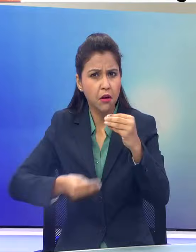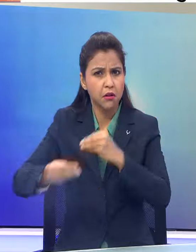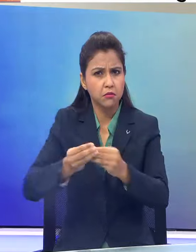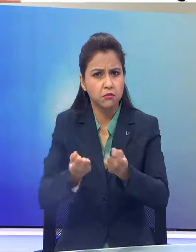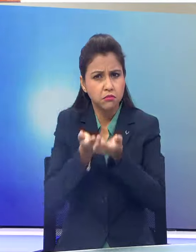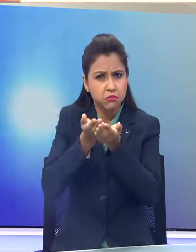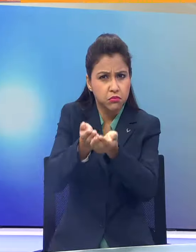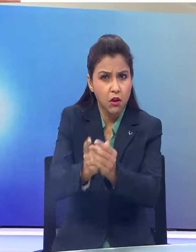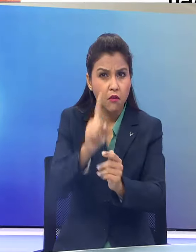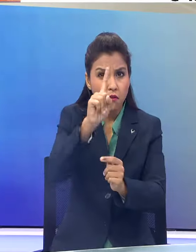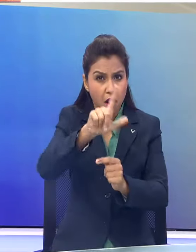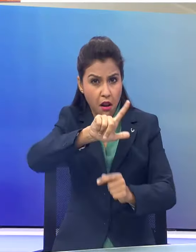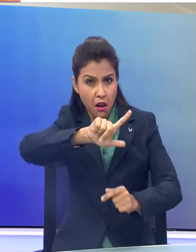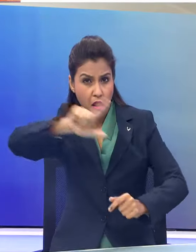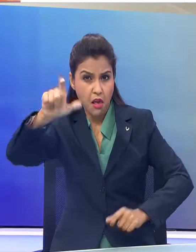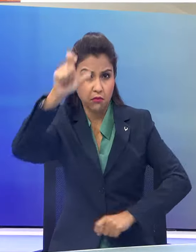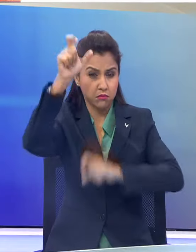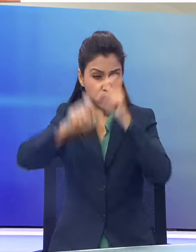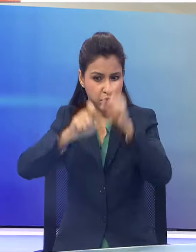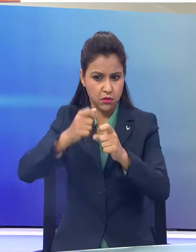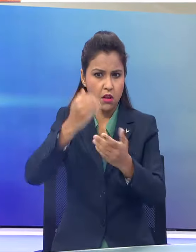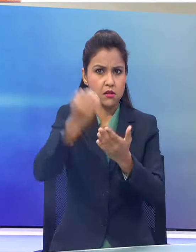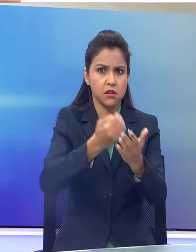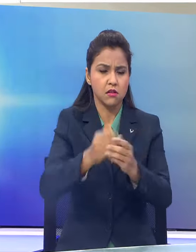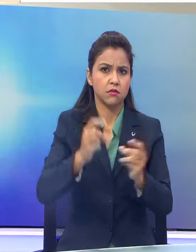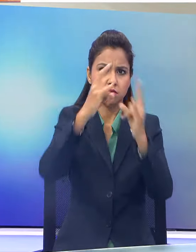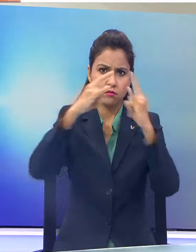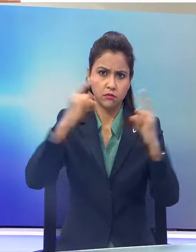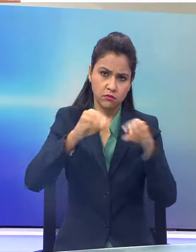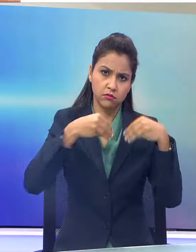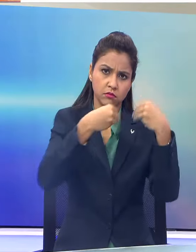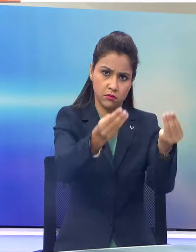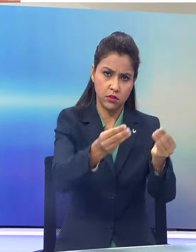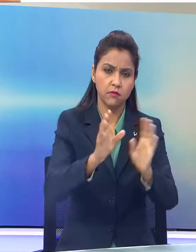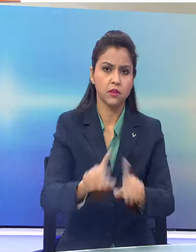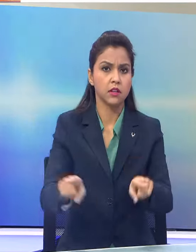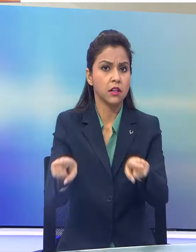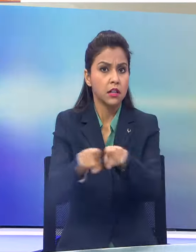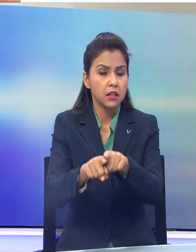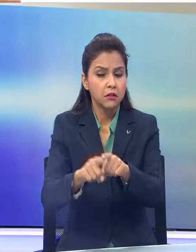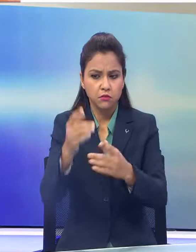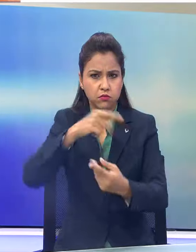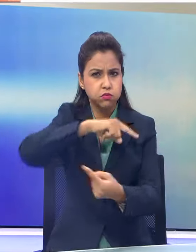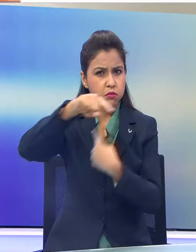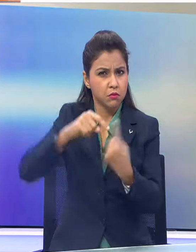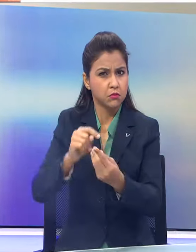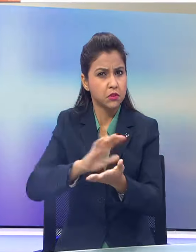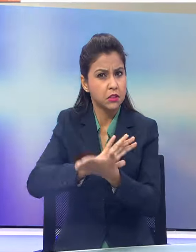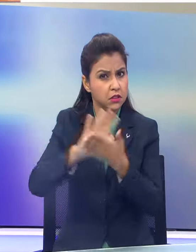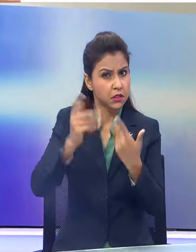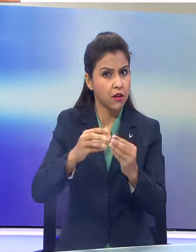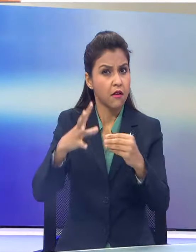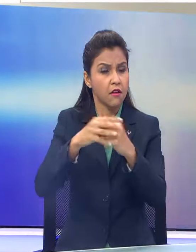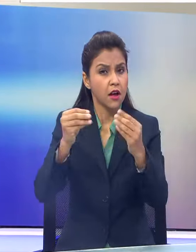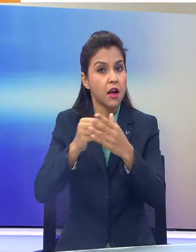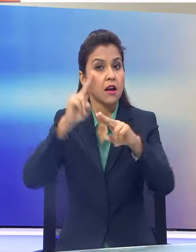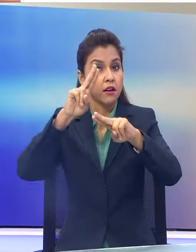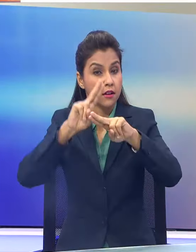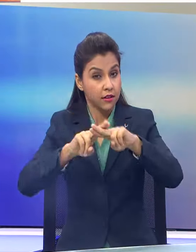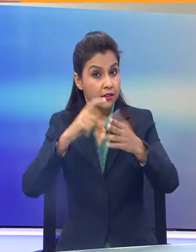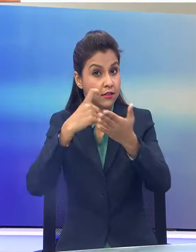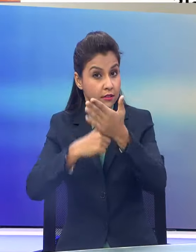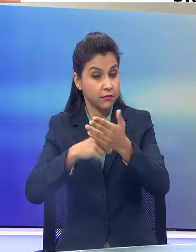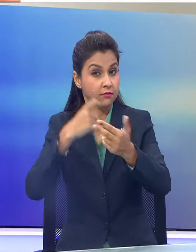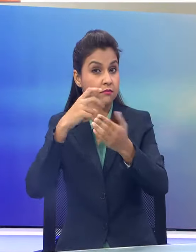से एक लाक से जादा लोगों को राहत शिवरों में भीजा गया है चकरवात से ने पटने के लिए पश्चम बंगाल में NDRF की कुल